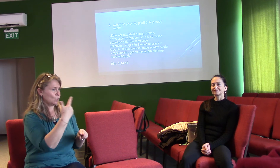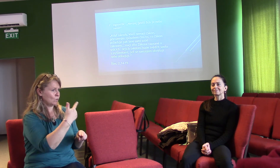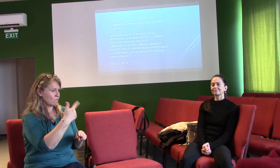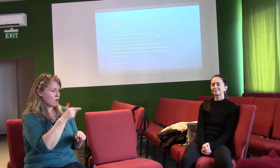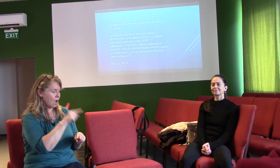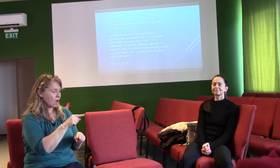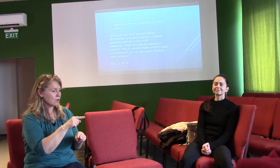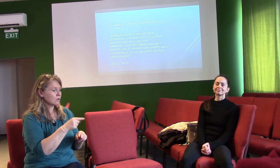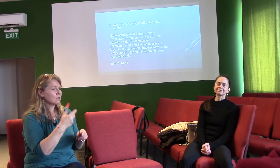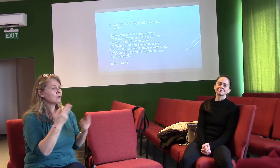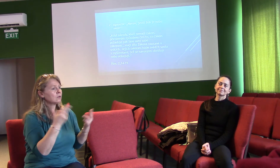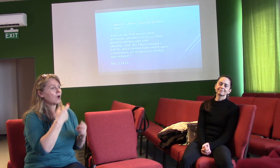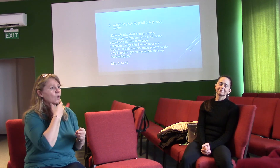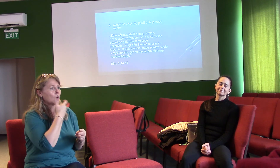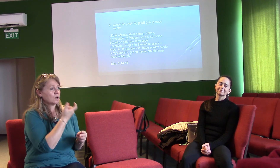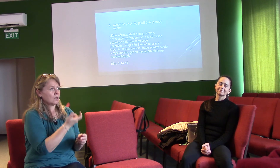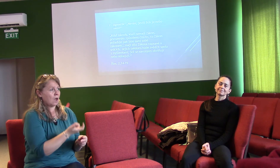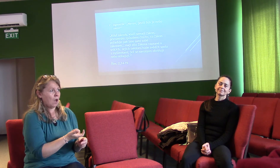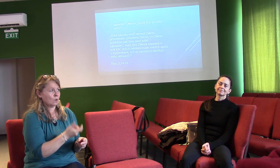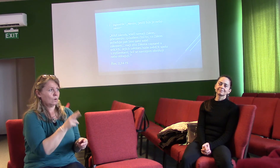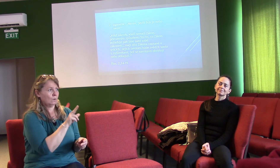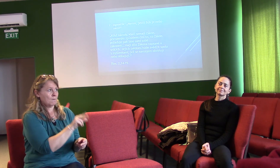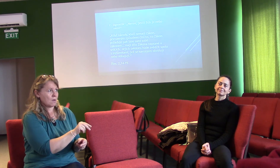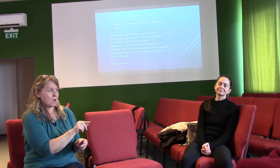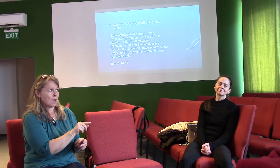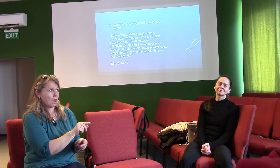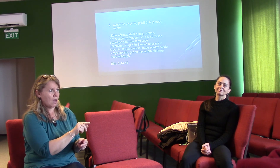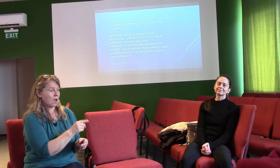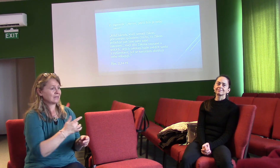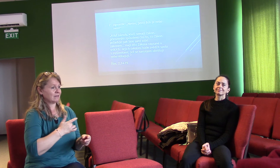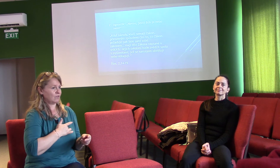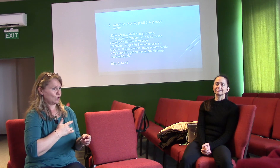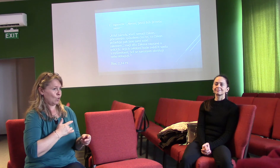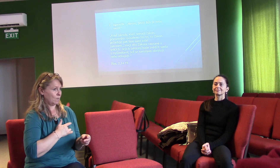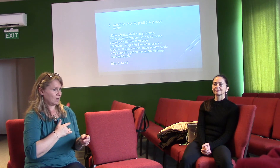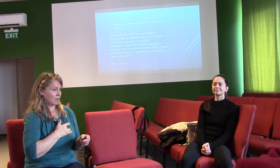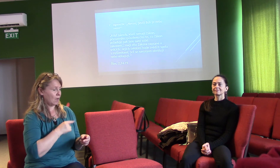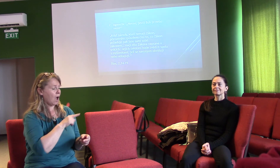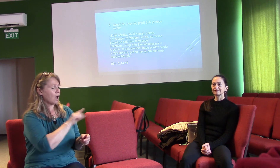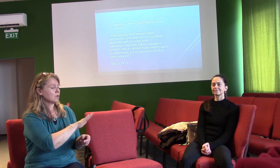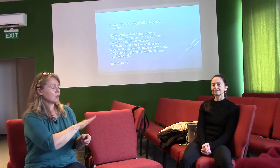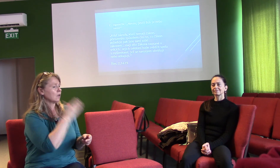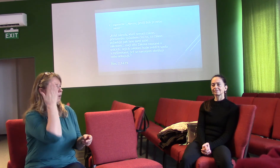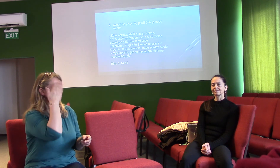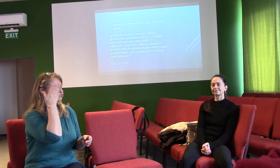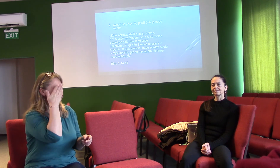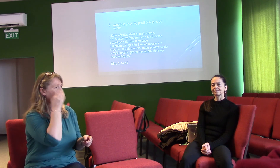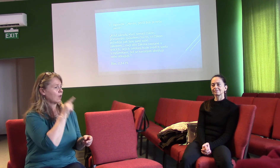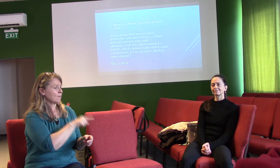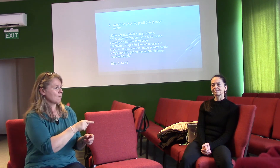mají svědomí a jejich myšlenky je buď obvinují nebo obhajují.